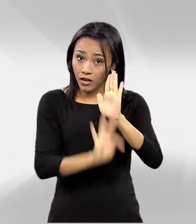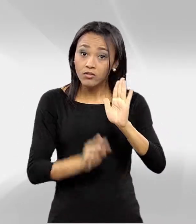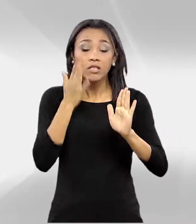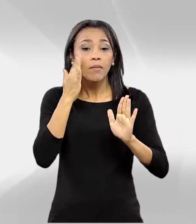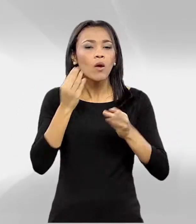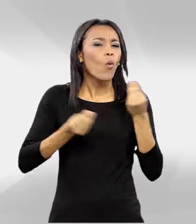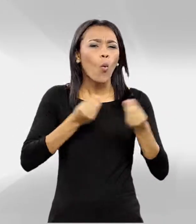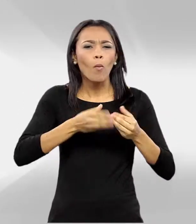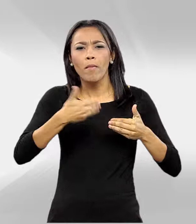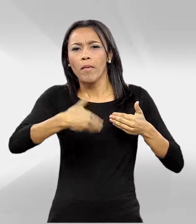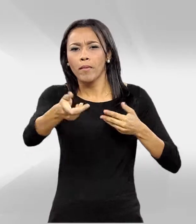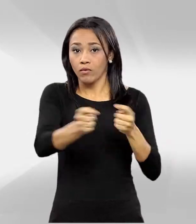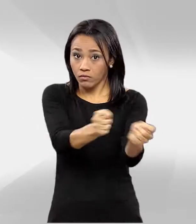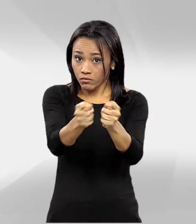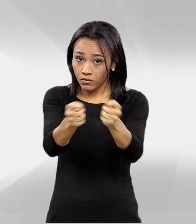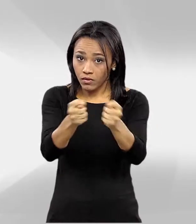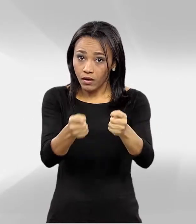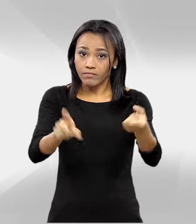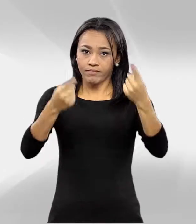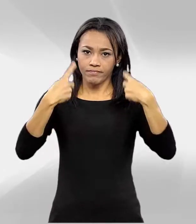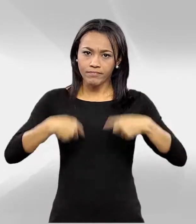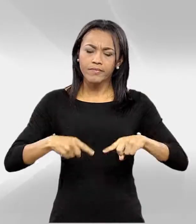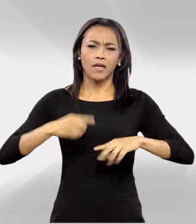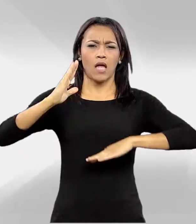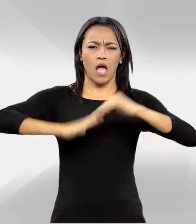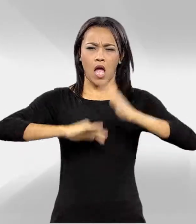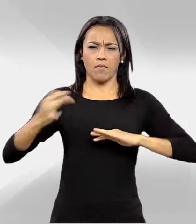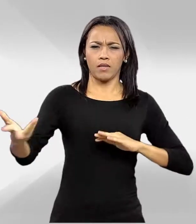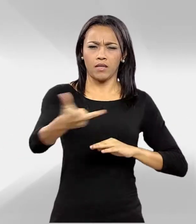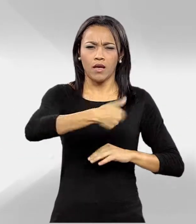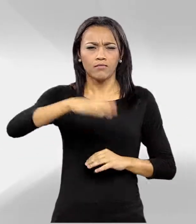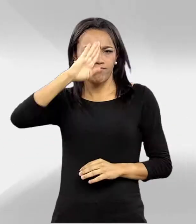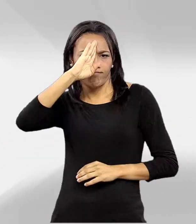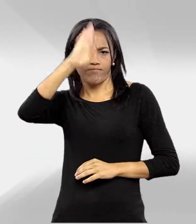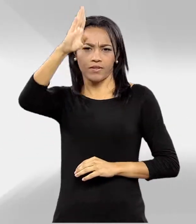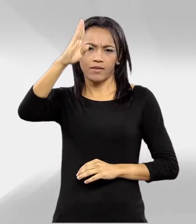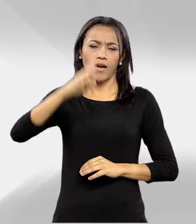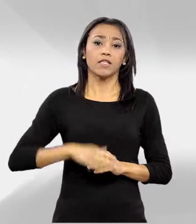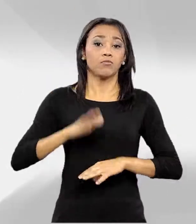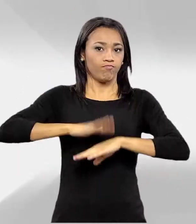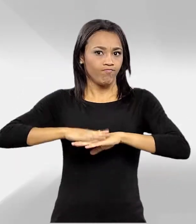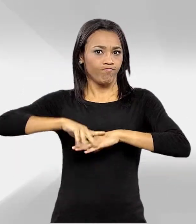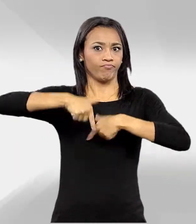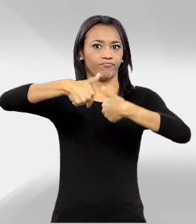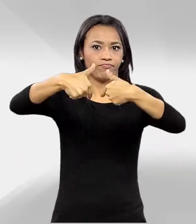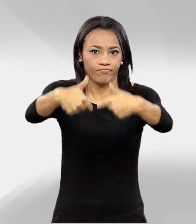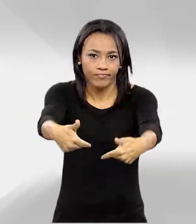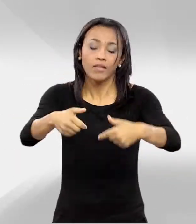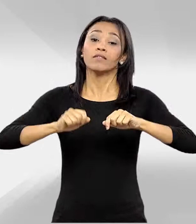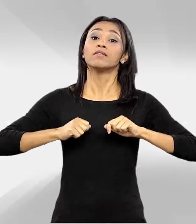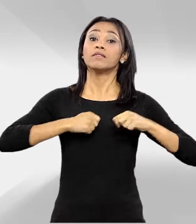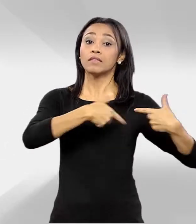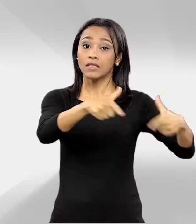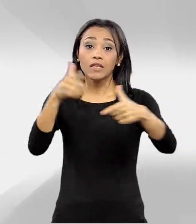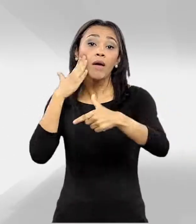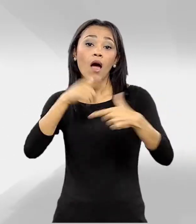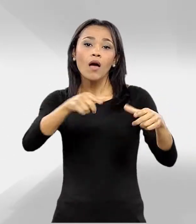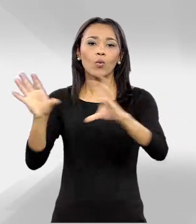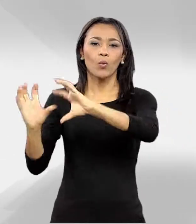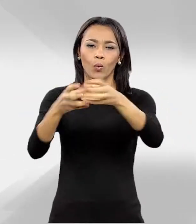acompanhamento de planilhas de controle. Habilidades preferenciais. Proatividade. Trabalho em equipe.